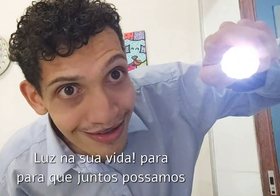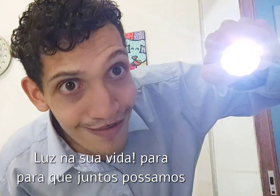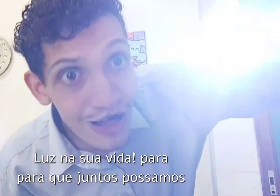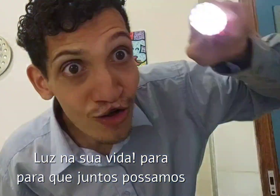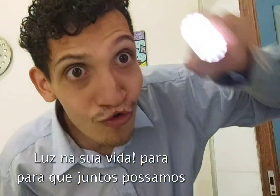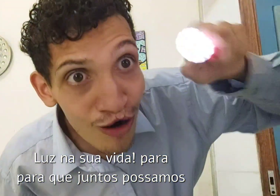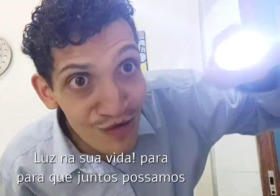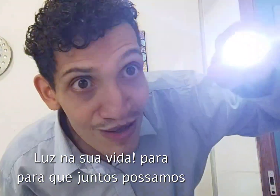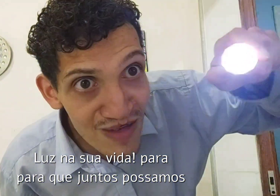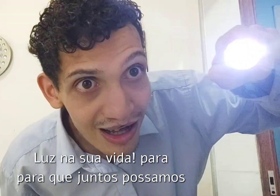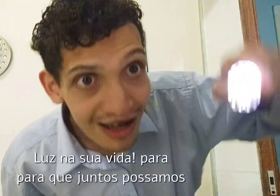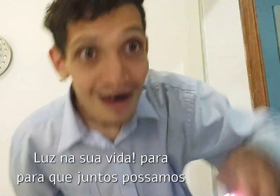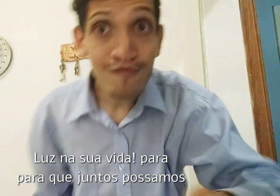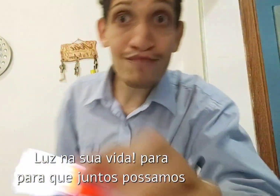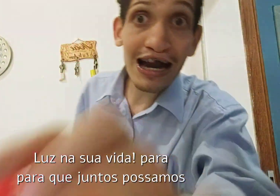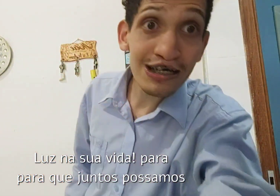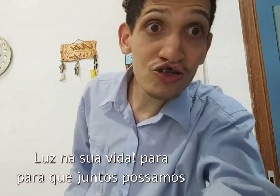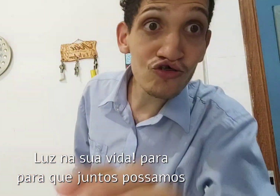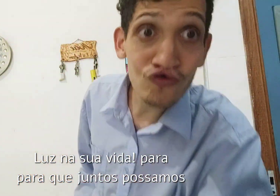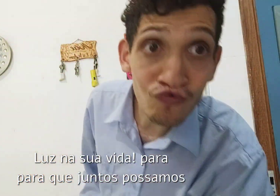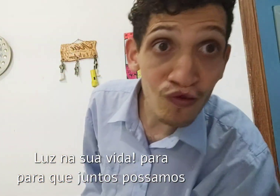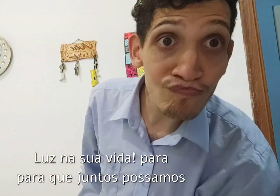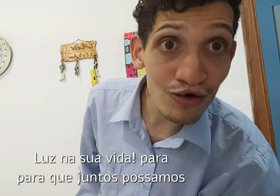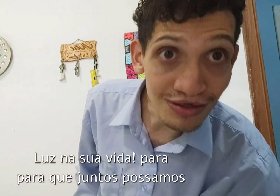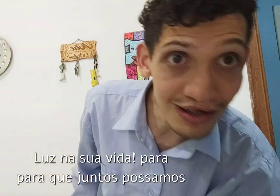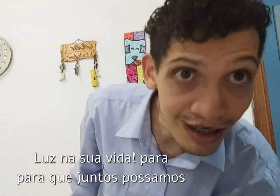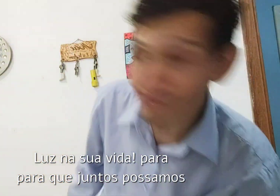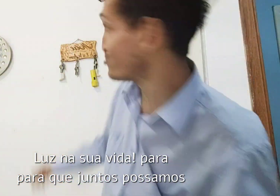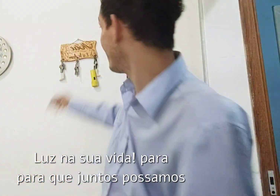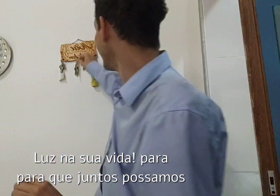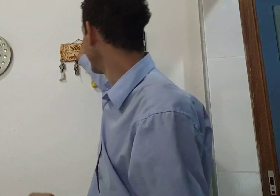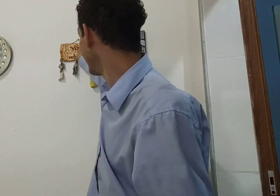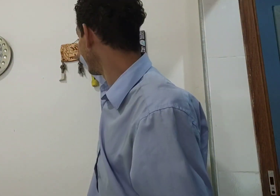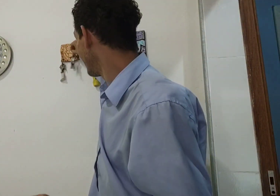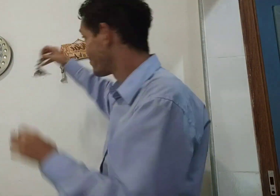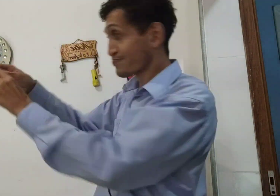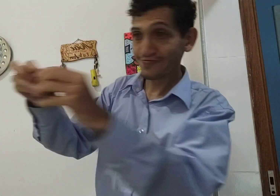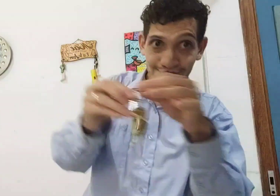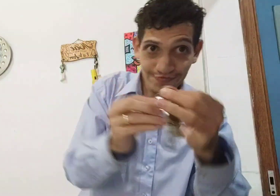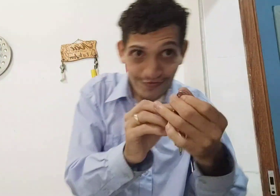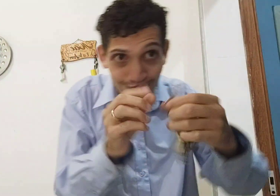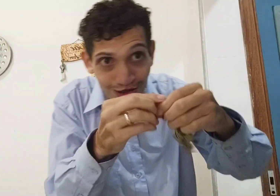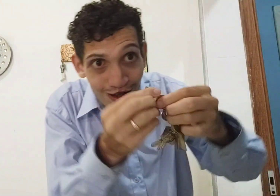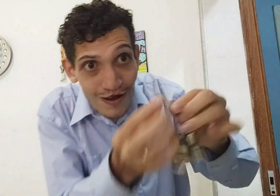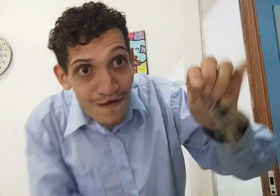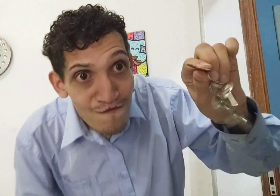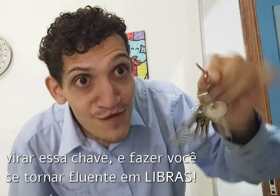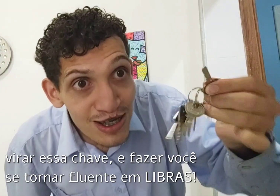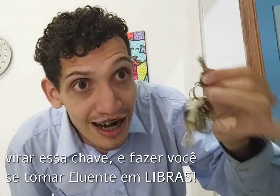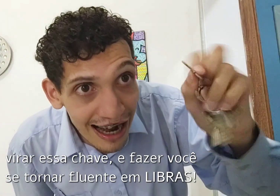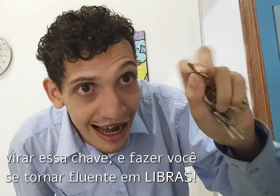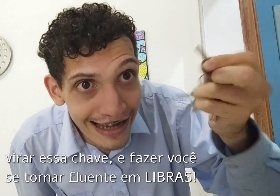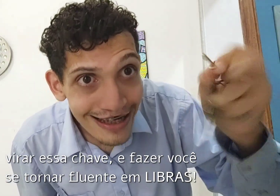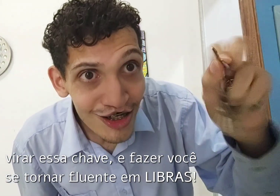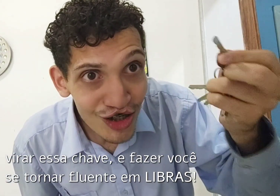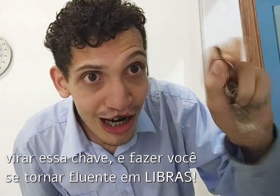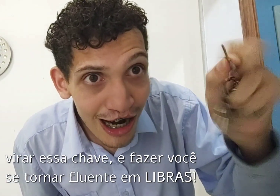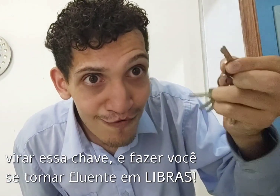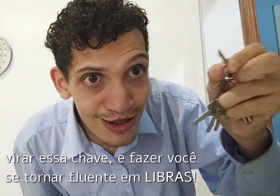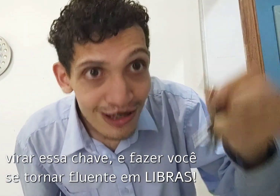na sua vida, para que juntos possamos virar essa chave